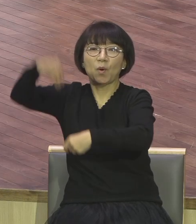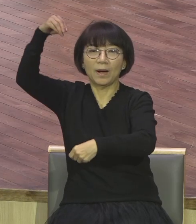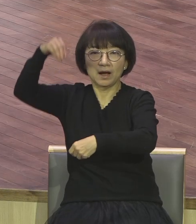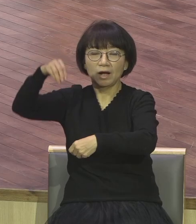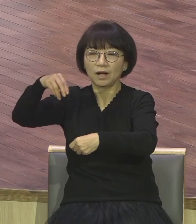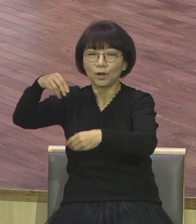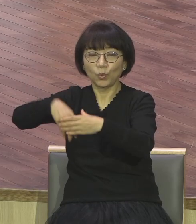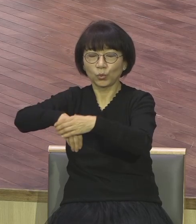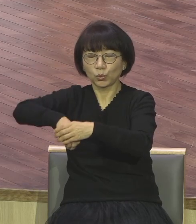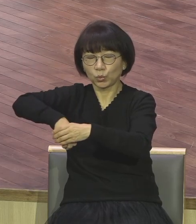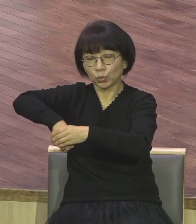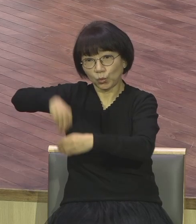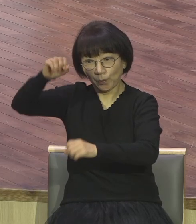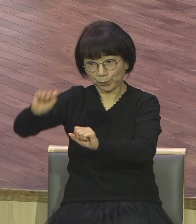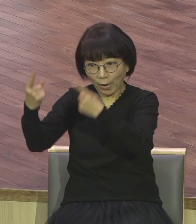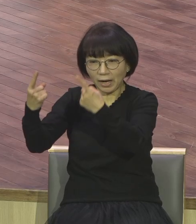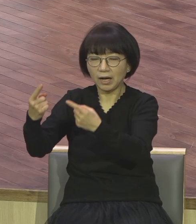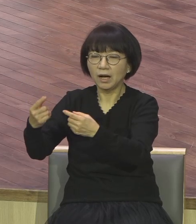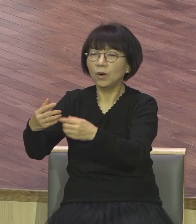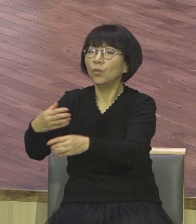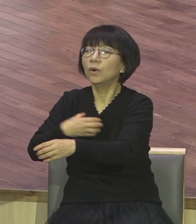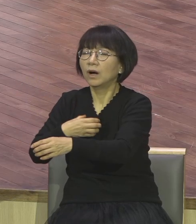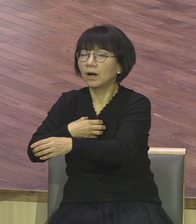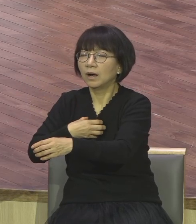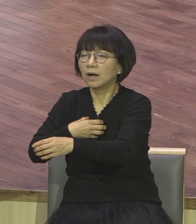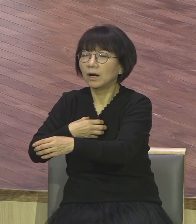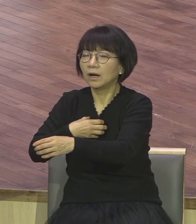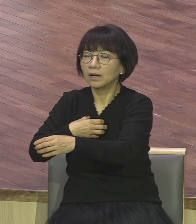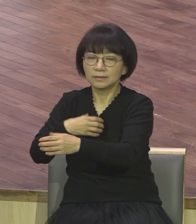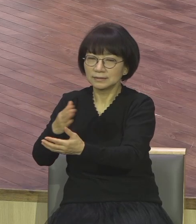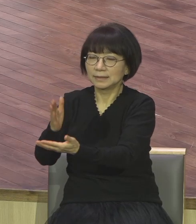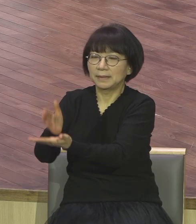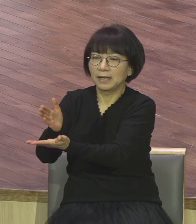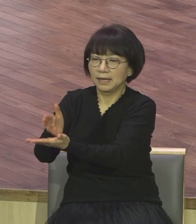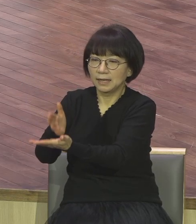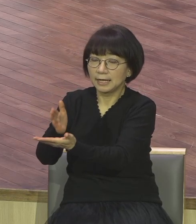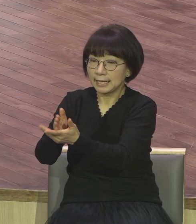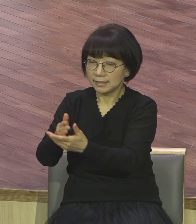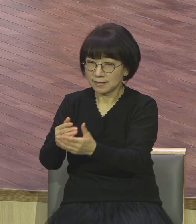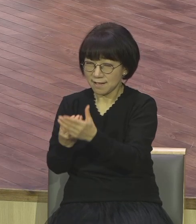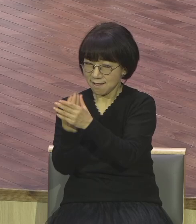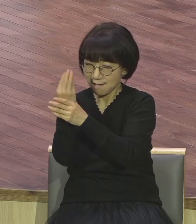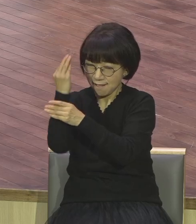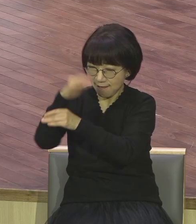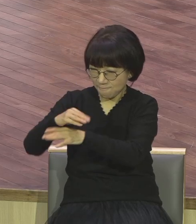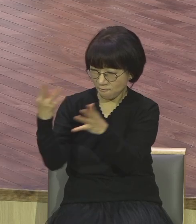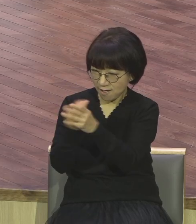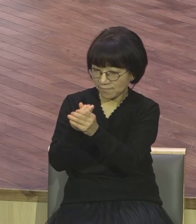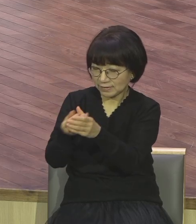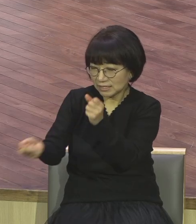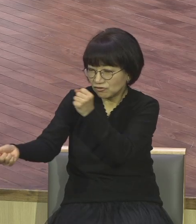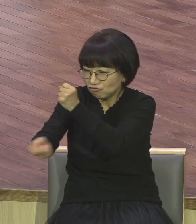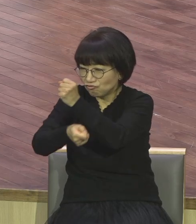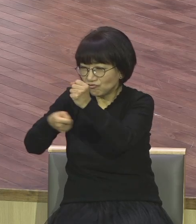하지 마라 그러면서 추수 때까지 기다리라 추수 때까지 기다려서